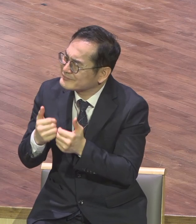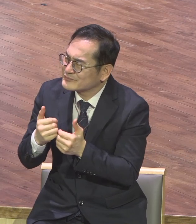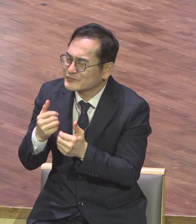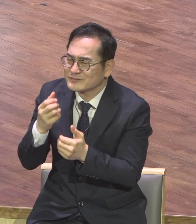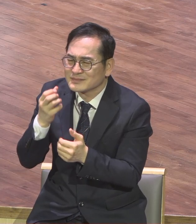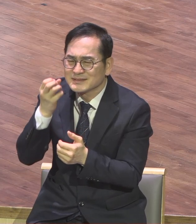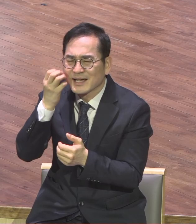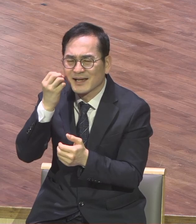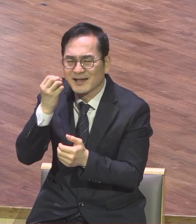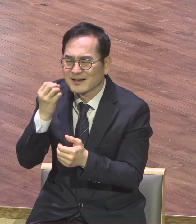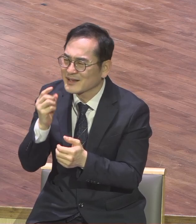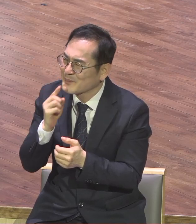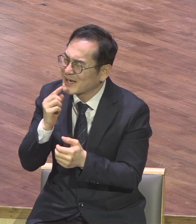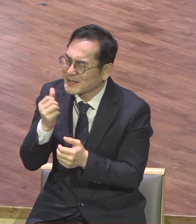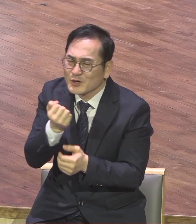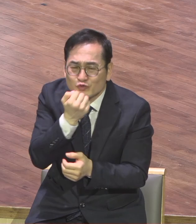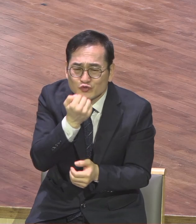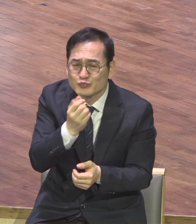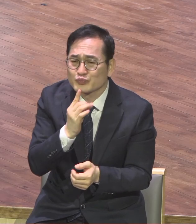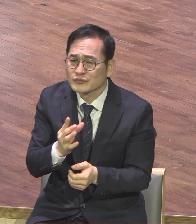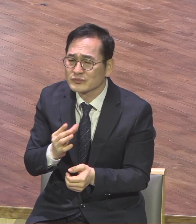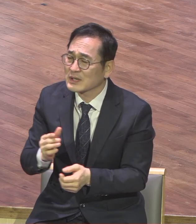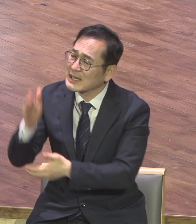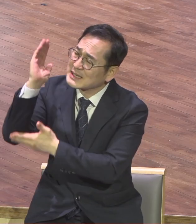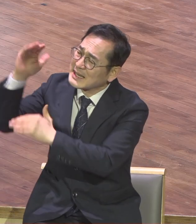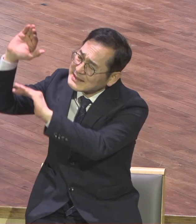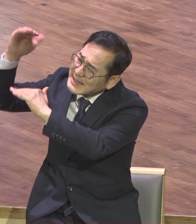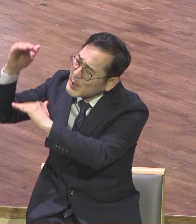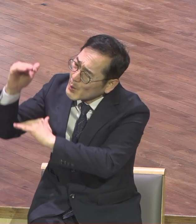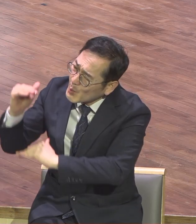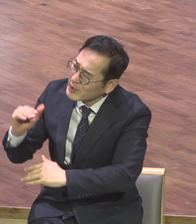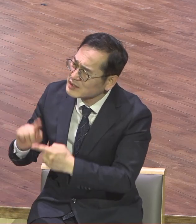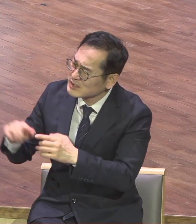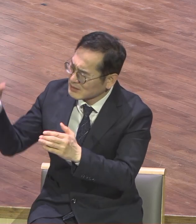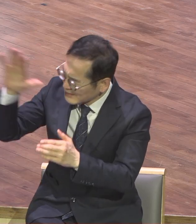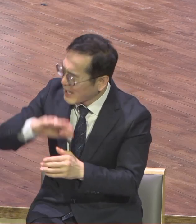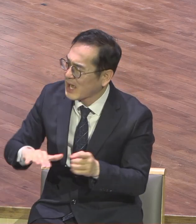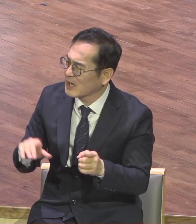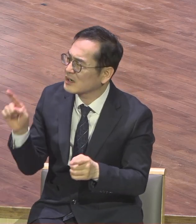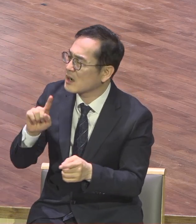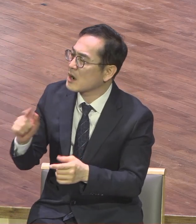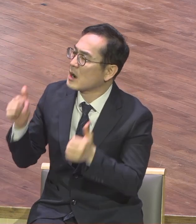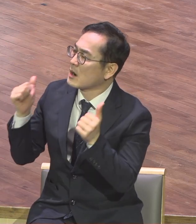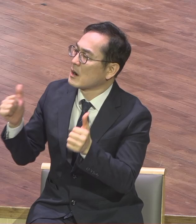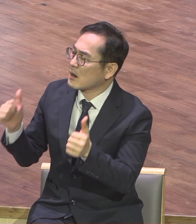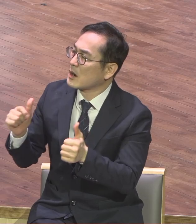훌륭합니다 우리는 다 교수님을 사랑합니다 힘내세요 교수님 이래서 난 거예요